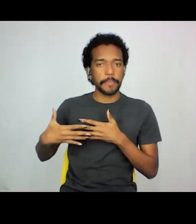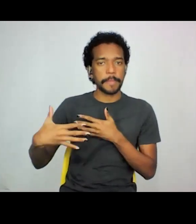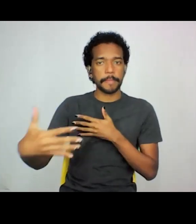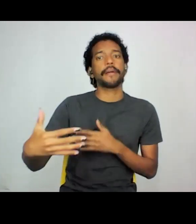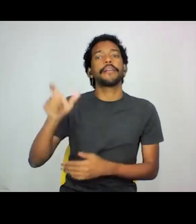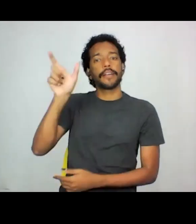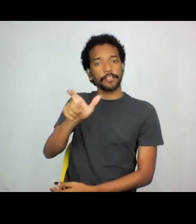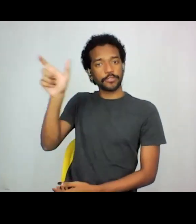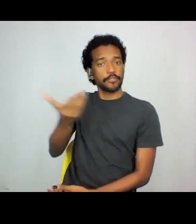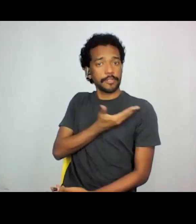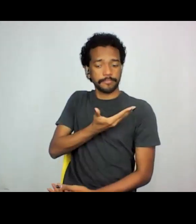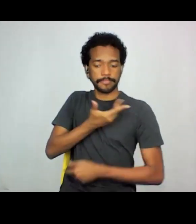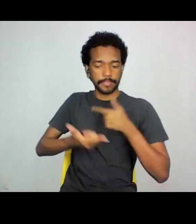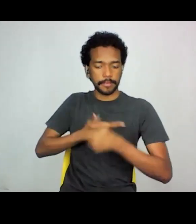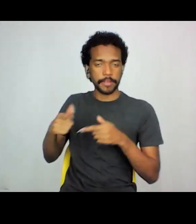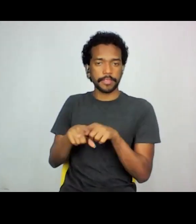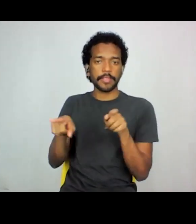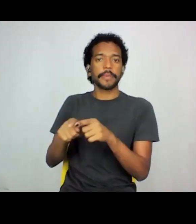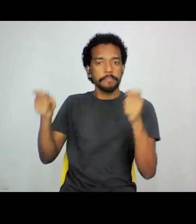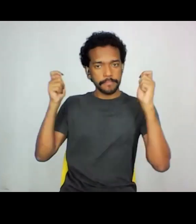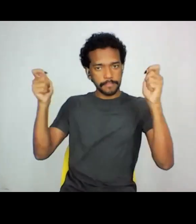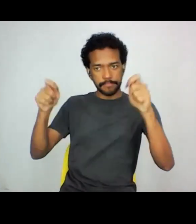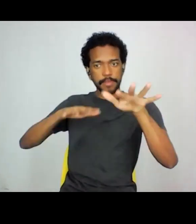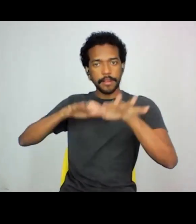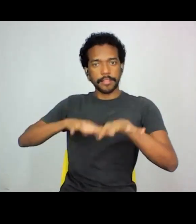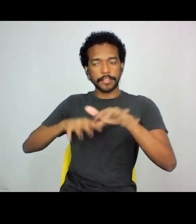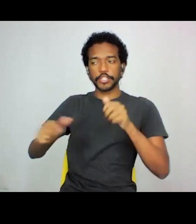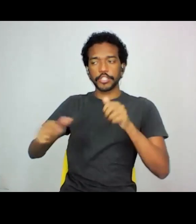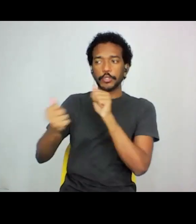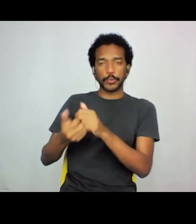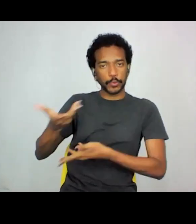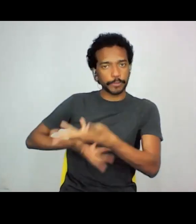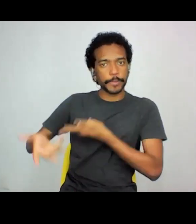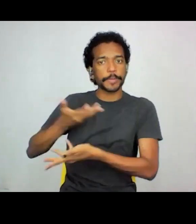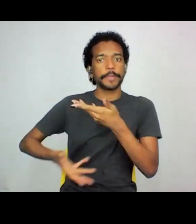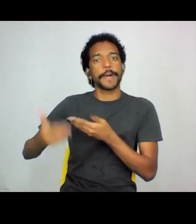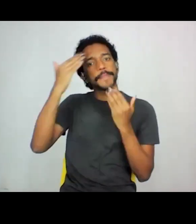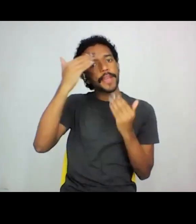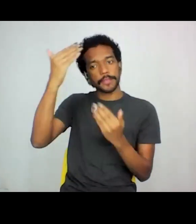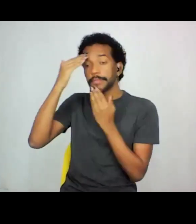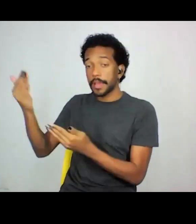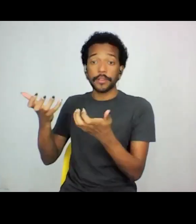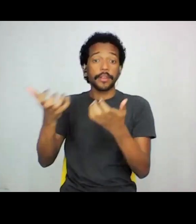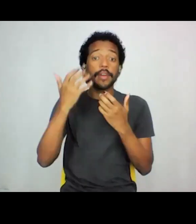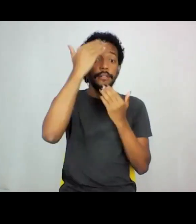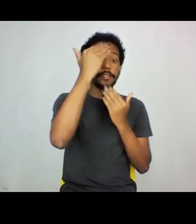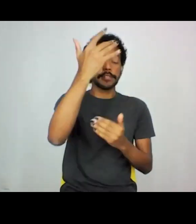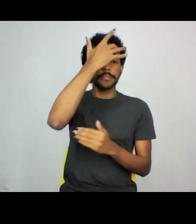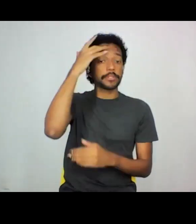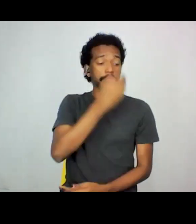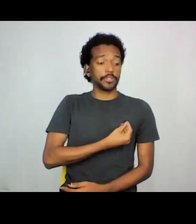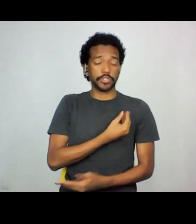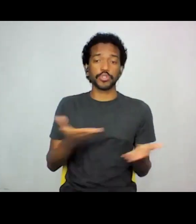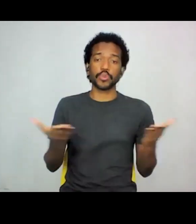militantes conosco. Então, obrigada, Suzy, obrigado, Carol. Também queria agradecer aos colegas dessa noite, o